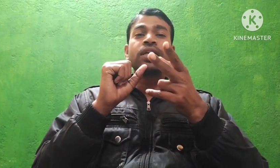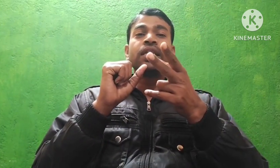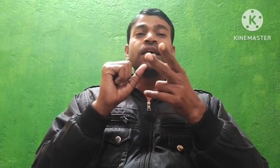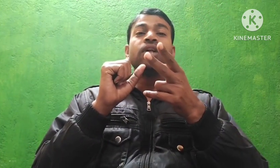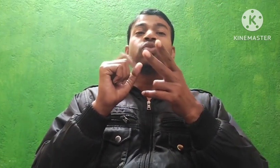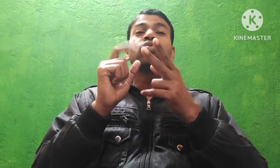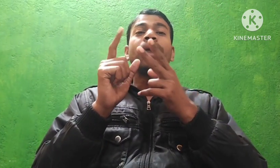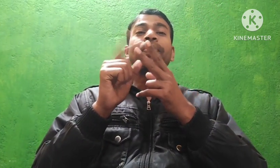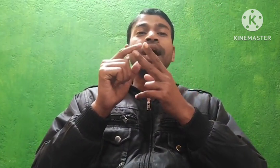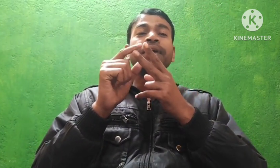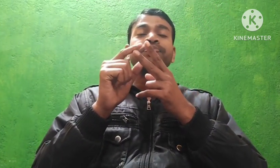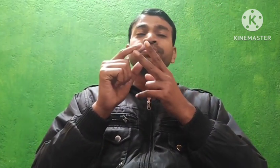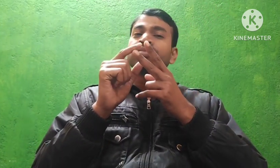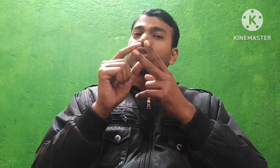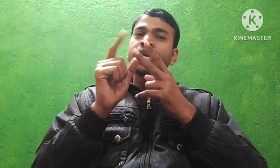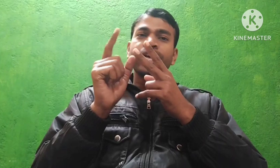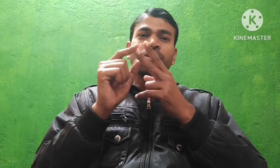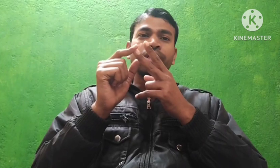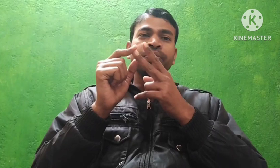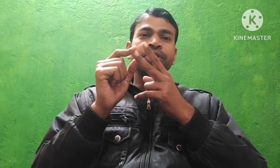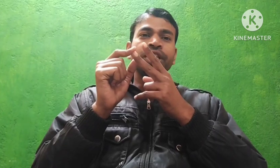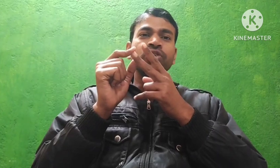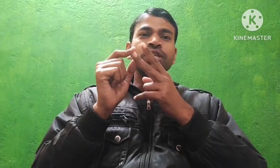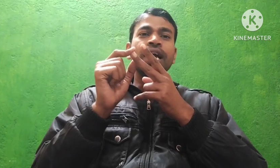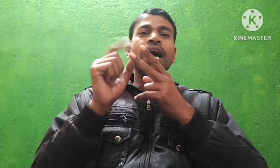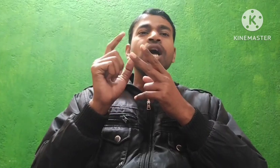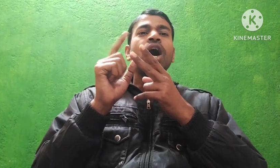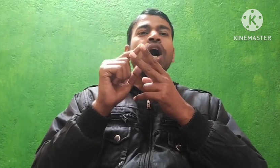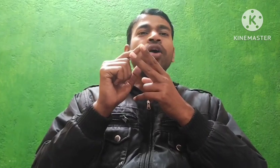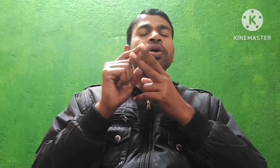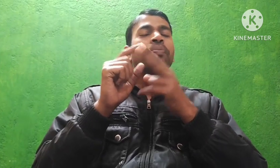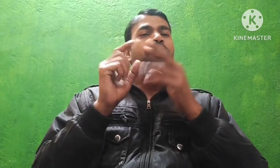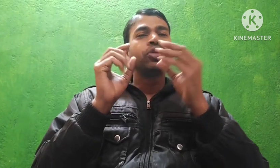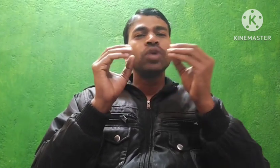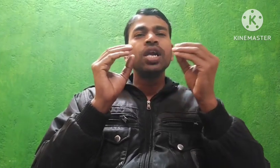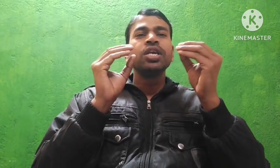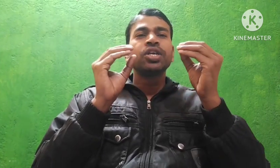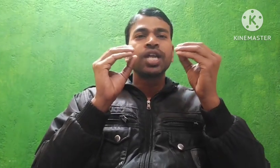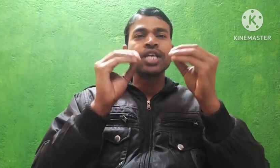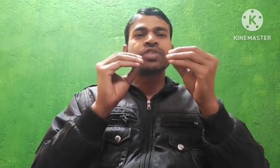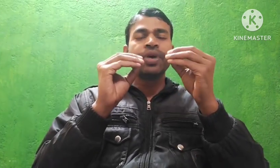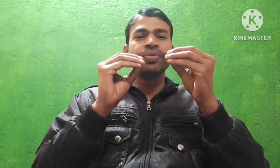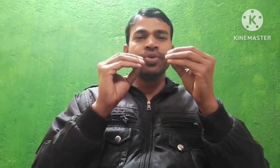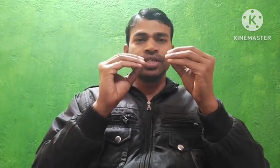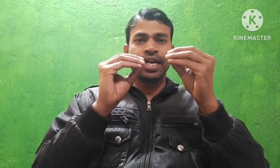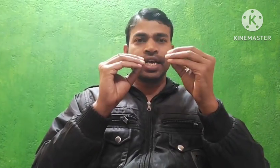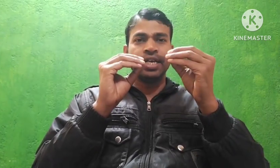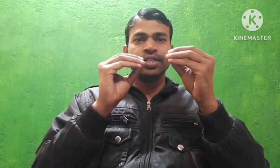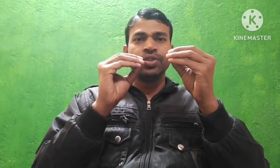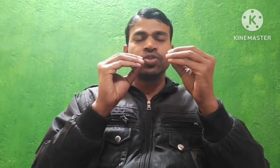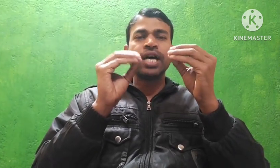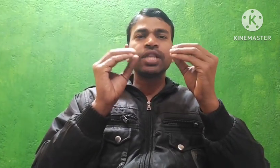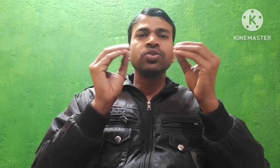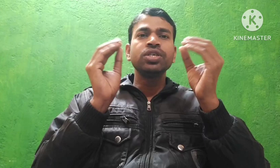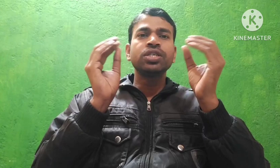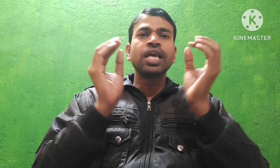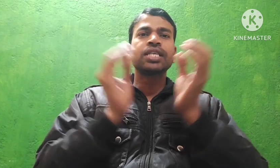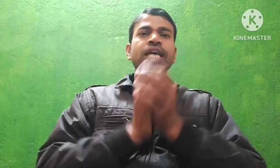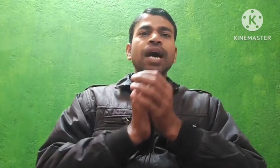के लिए तो आपका category भी change हो जाएगा और mutual transfer भी हो जाएगा तो साथियों इस तरह से आप